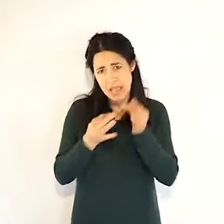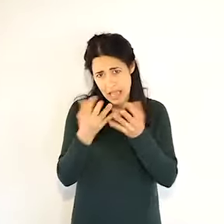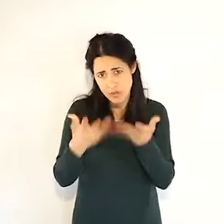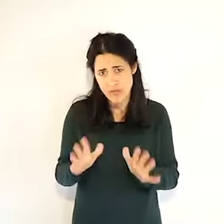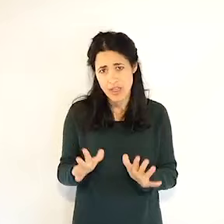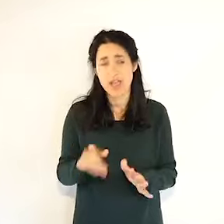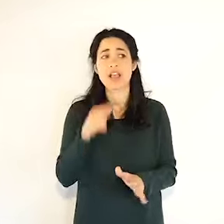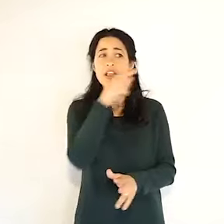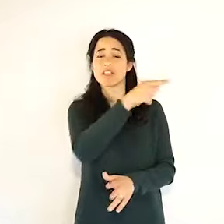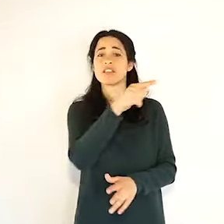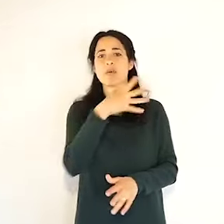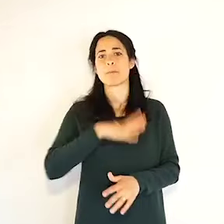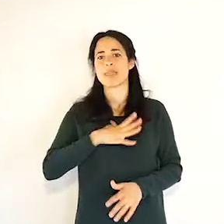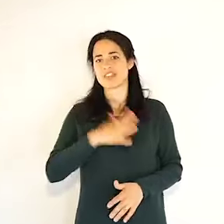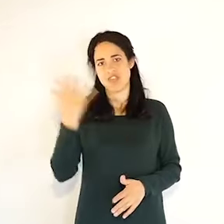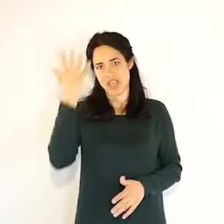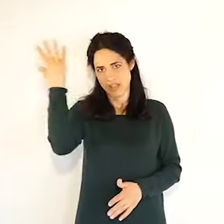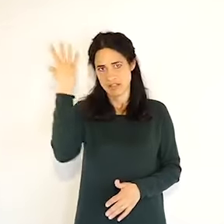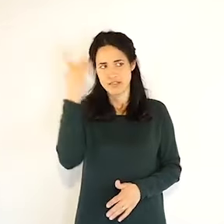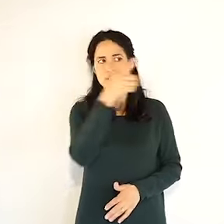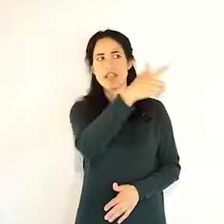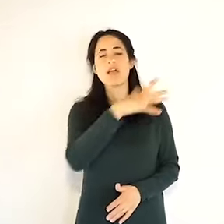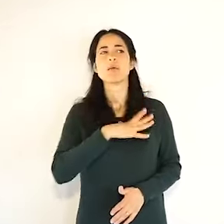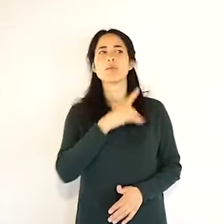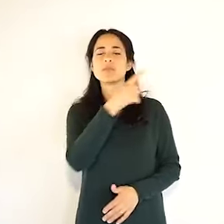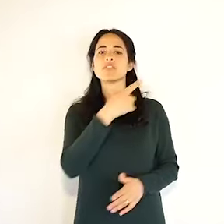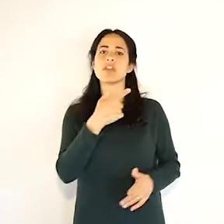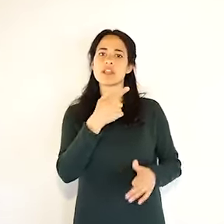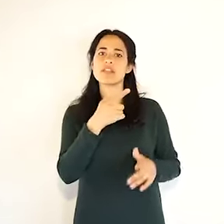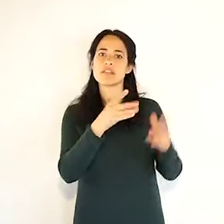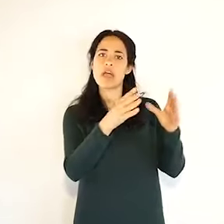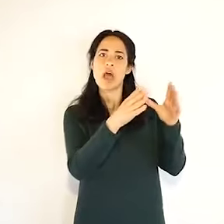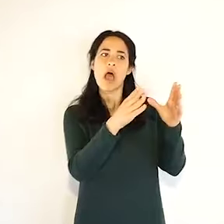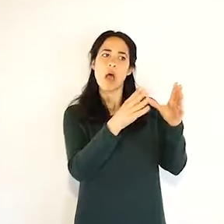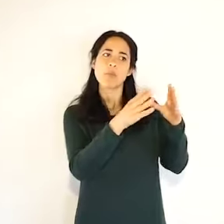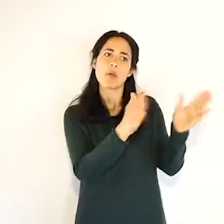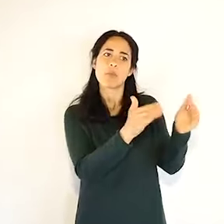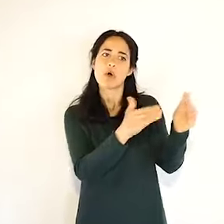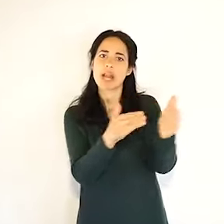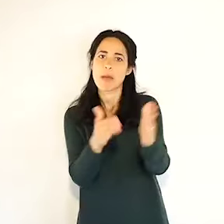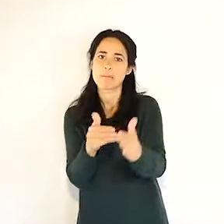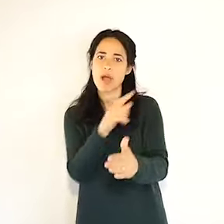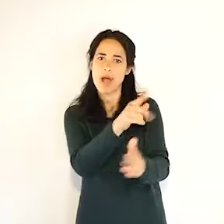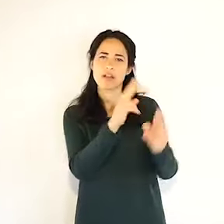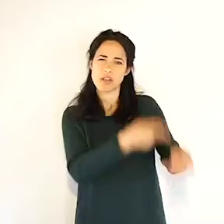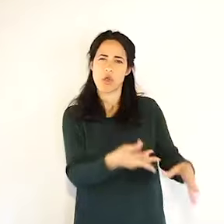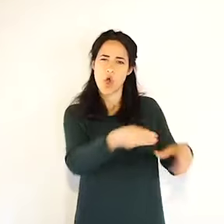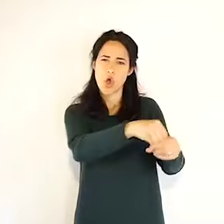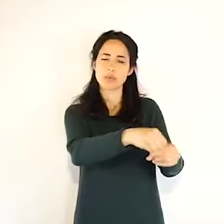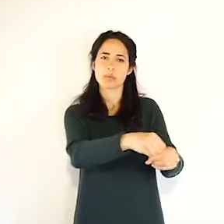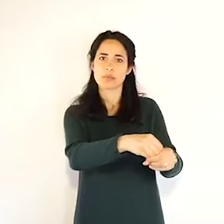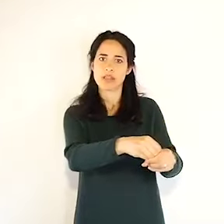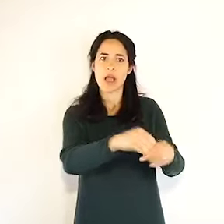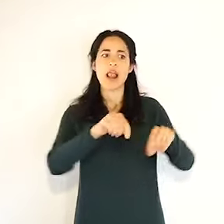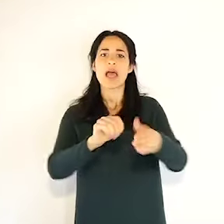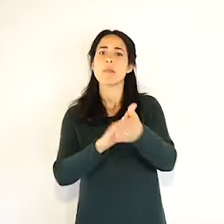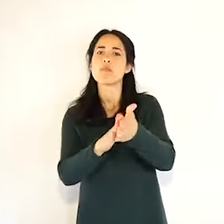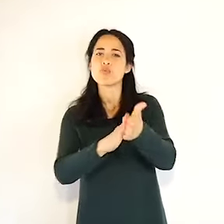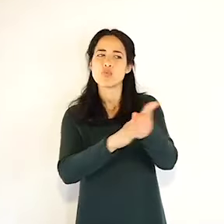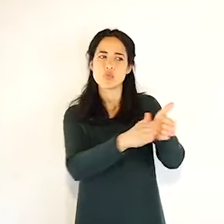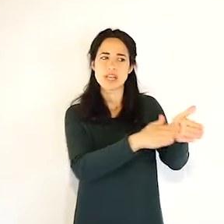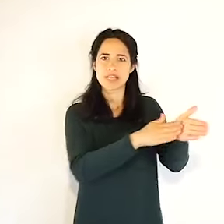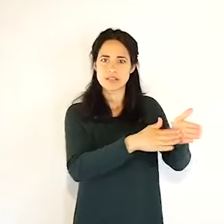e mi auguro che questo possa avvenire progressivamente anche negli altri ospedali,